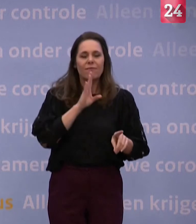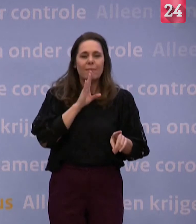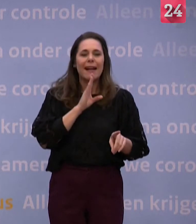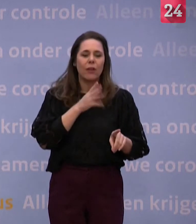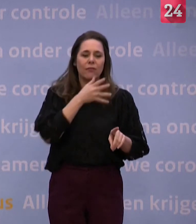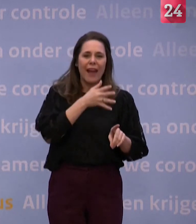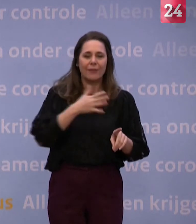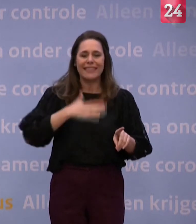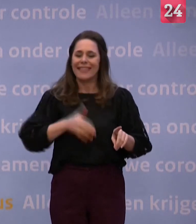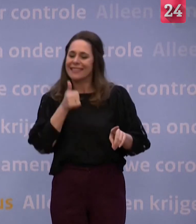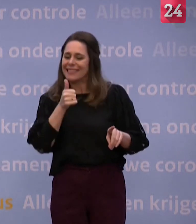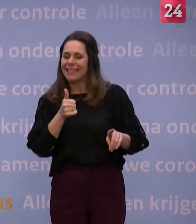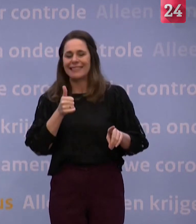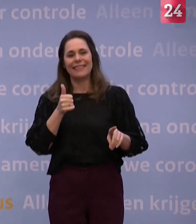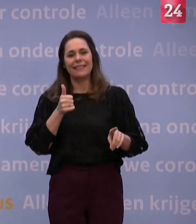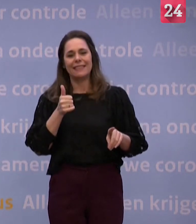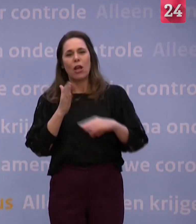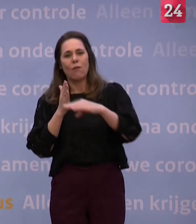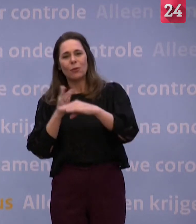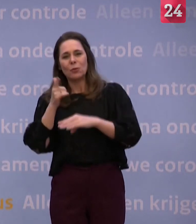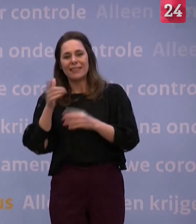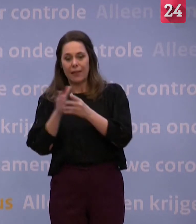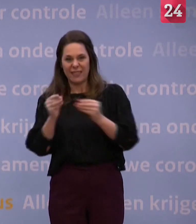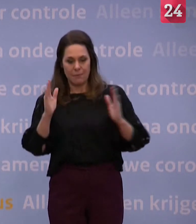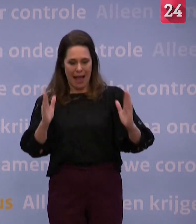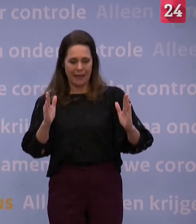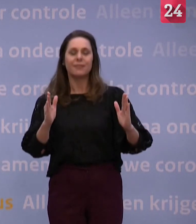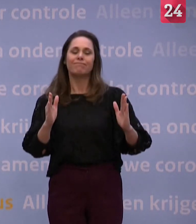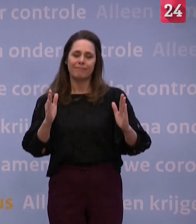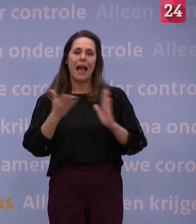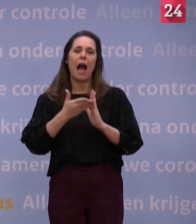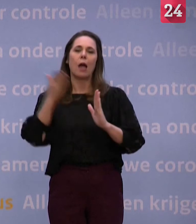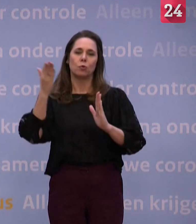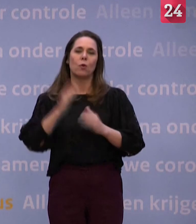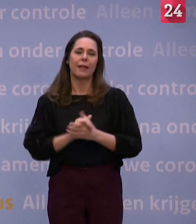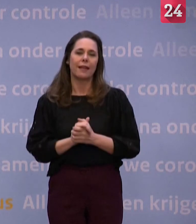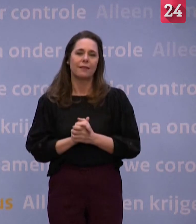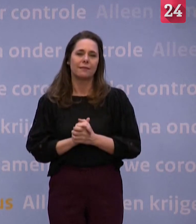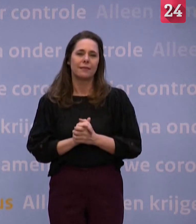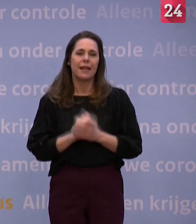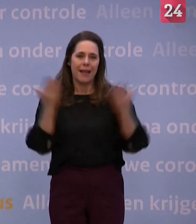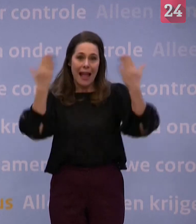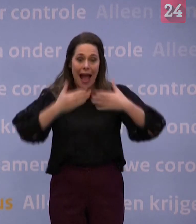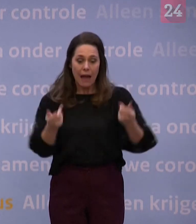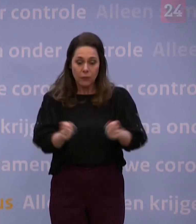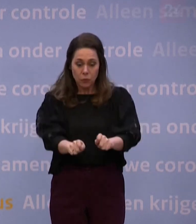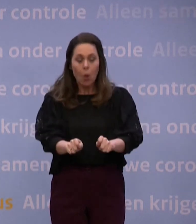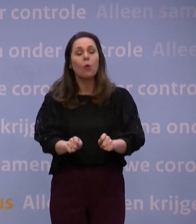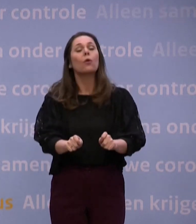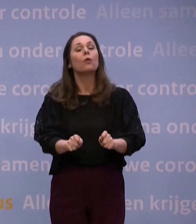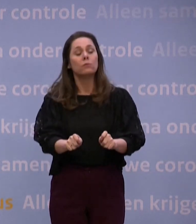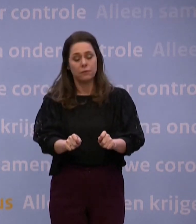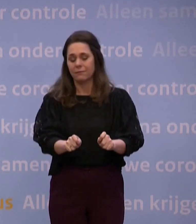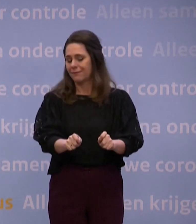16 en op woensdag 17 maart gelden een paar uitzonderingen. Want de avondklok kan en mag vrije